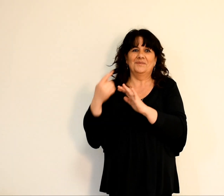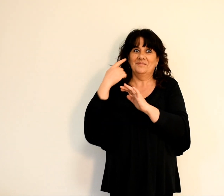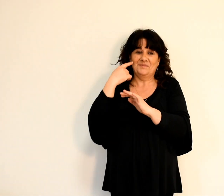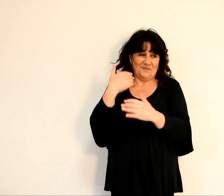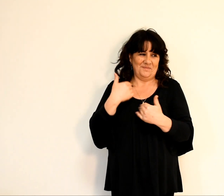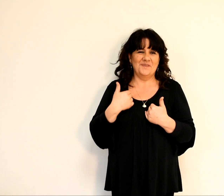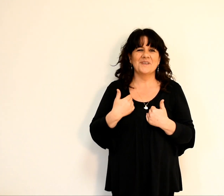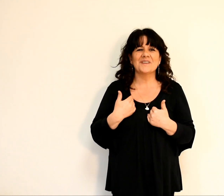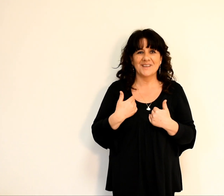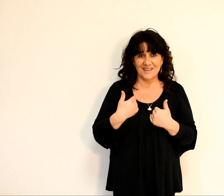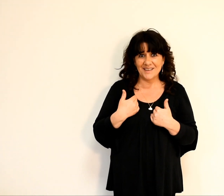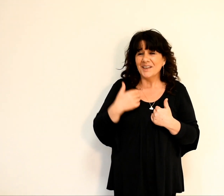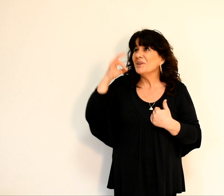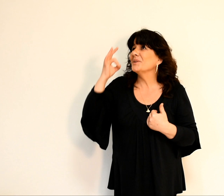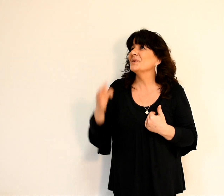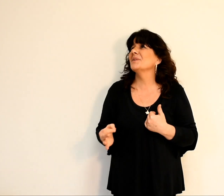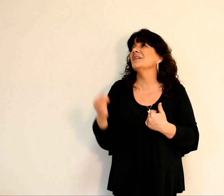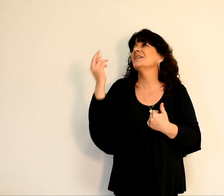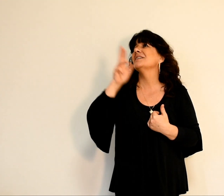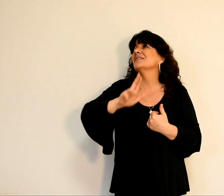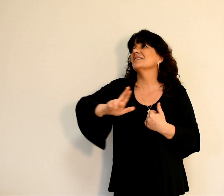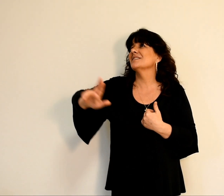Seigneur, Seigneur, je